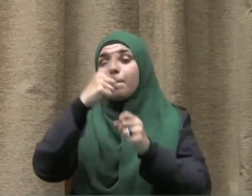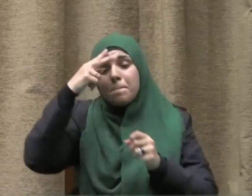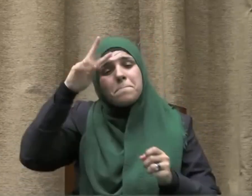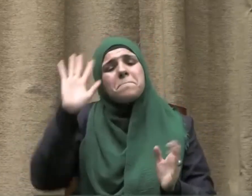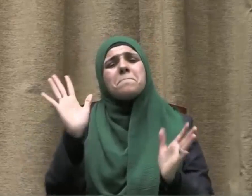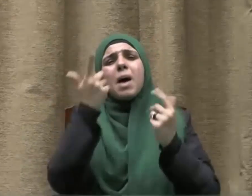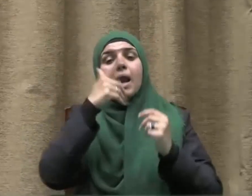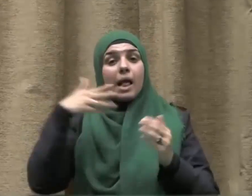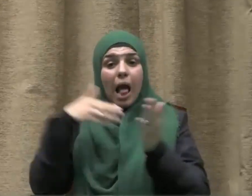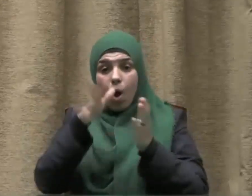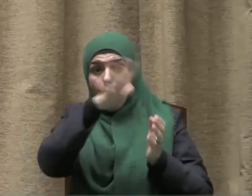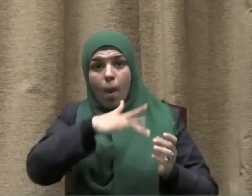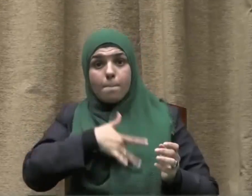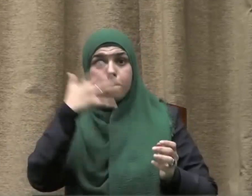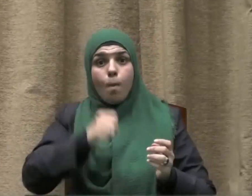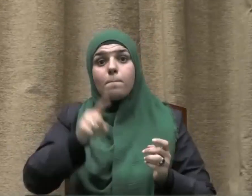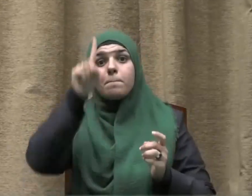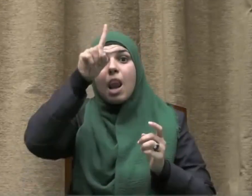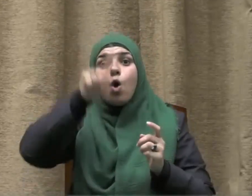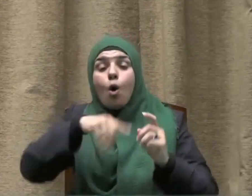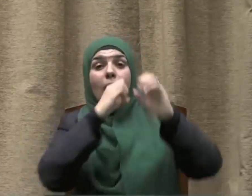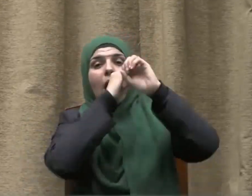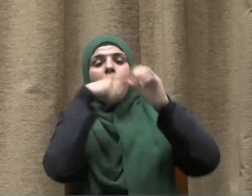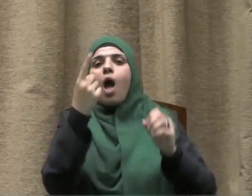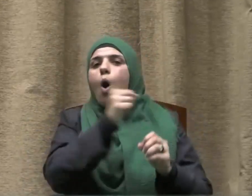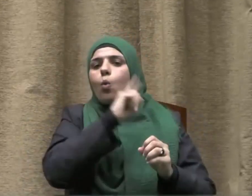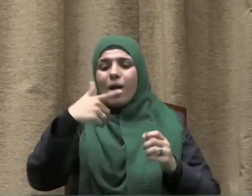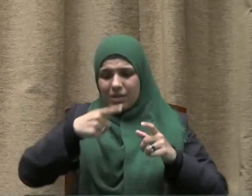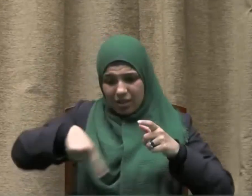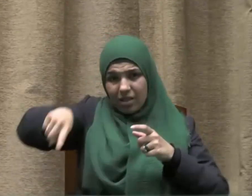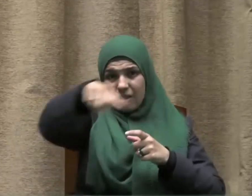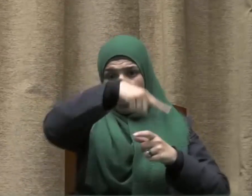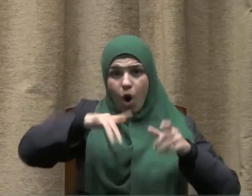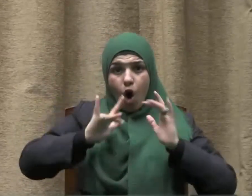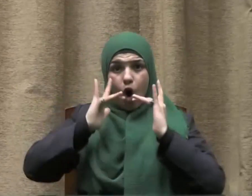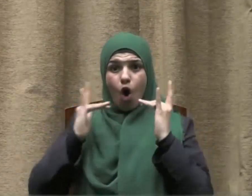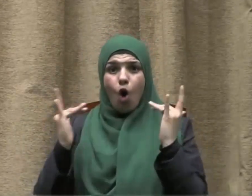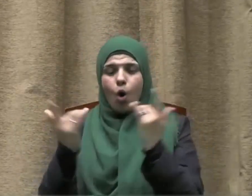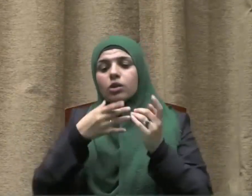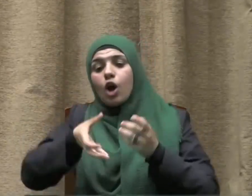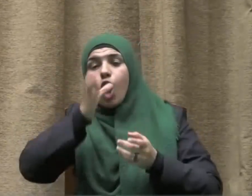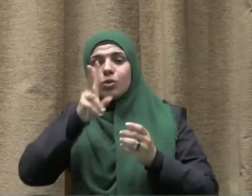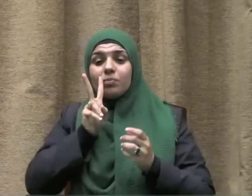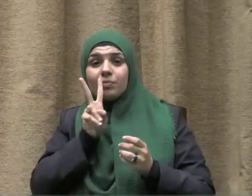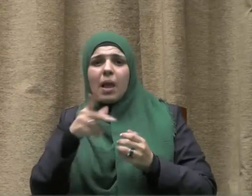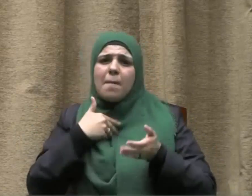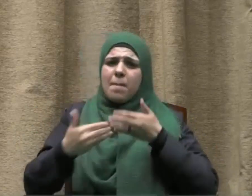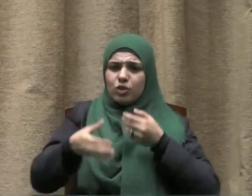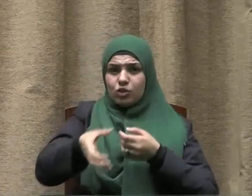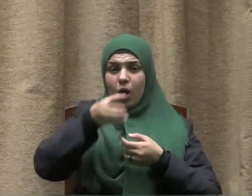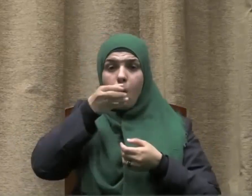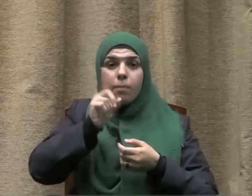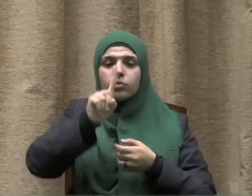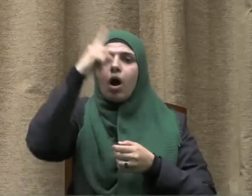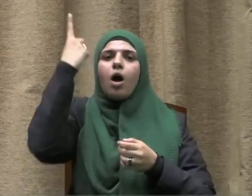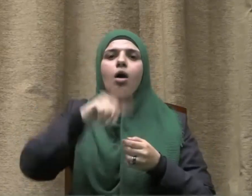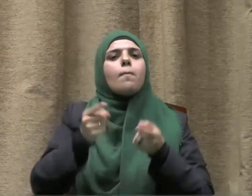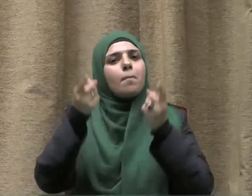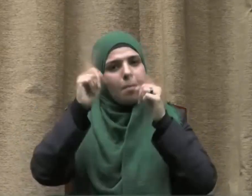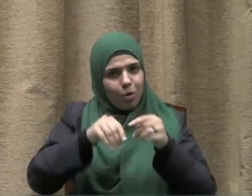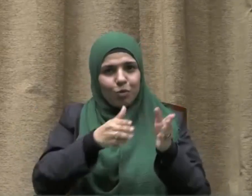بالله واليوم الآخر فلا يقعد على مائدة يشرب عليها الخمر إن الإسلام